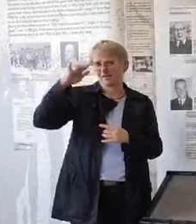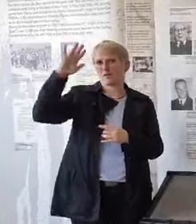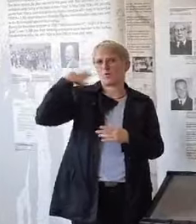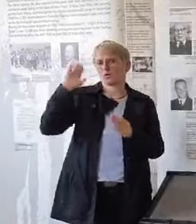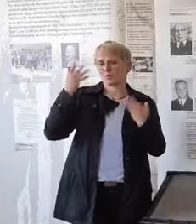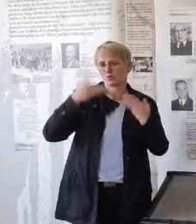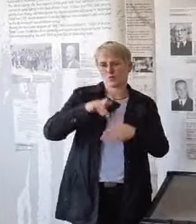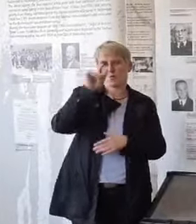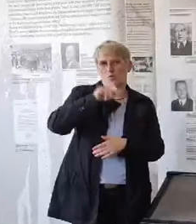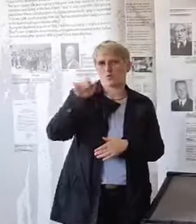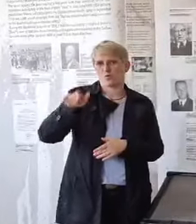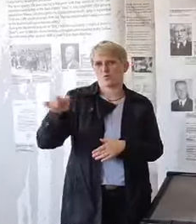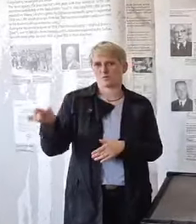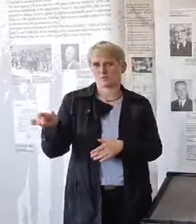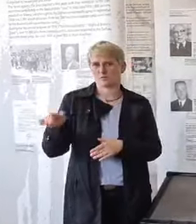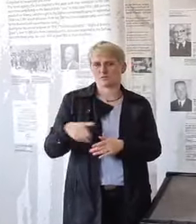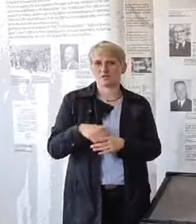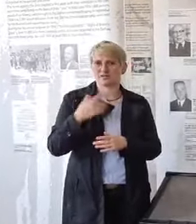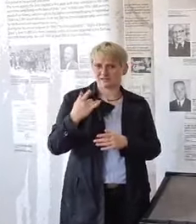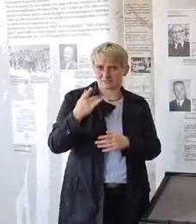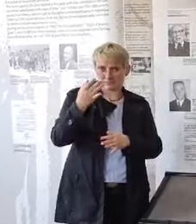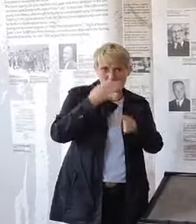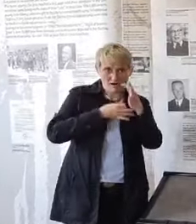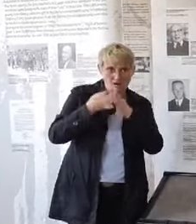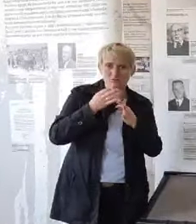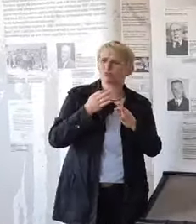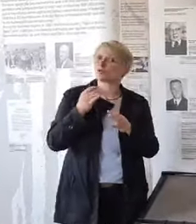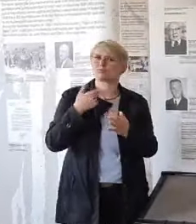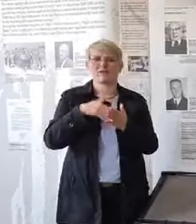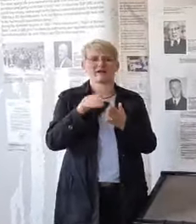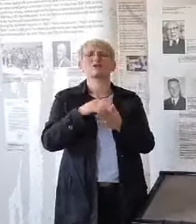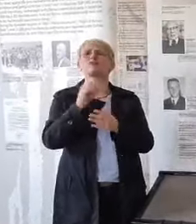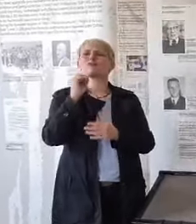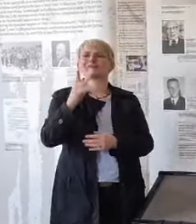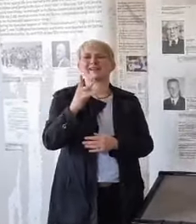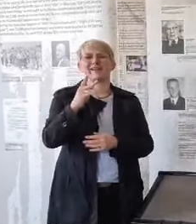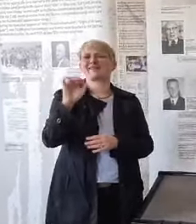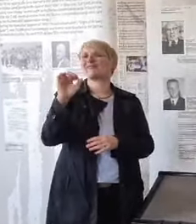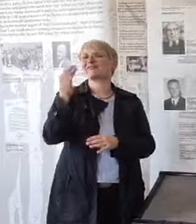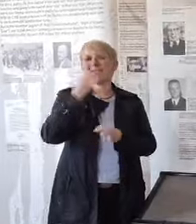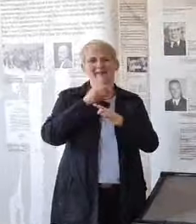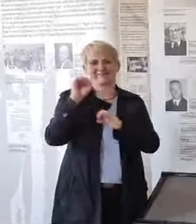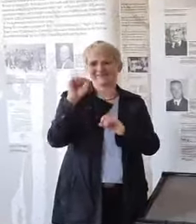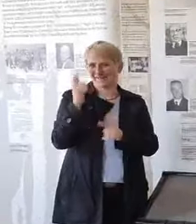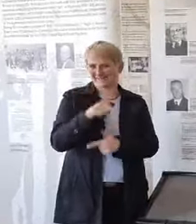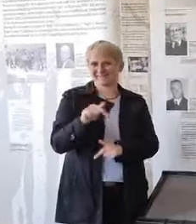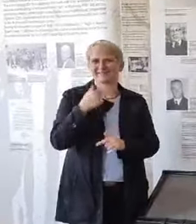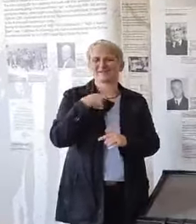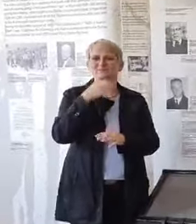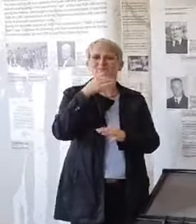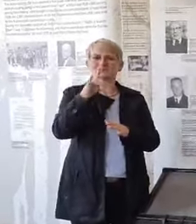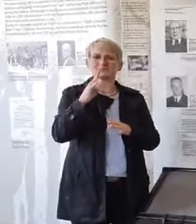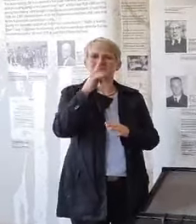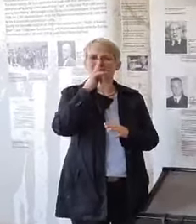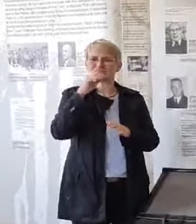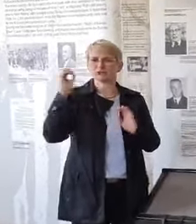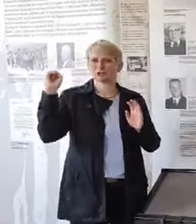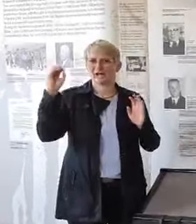Und ich weiß nicht, gibt es schon Fragen, sonst erzähle ich weiter. Dann erzähle ich weiter. Man sieht eben hier die Scheinwerferkegel tatsächlich, die nochmal dieses